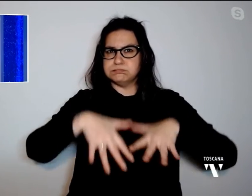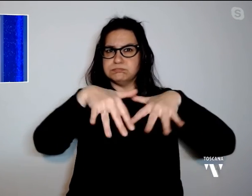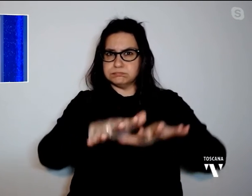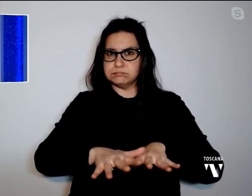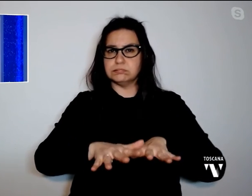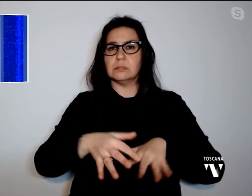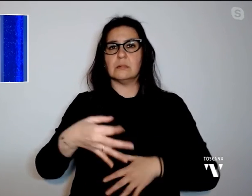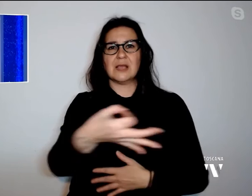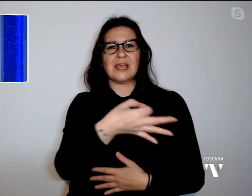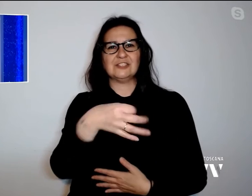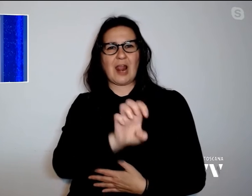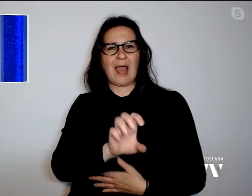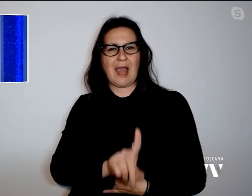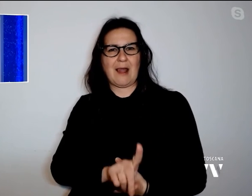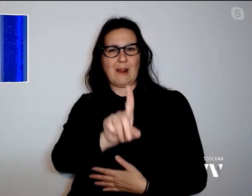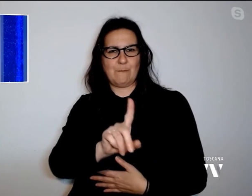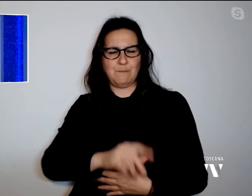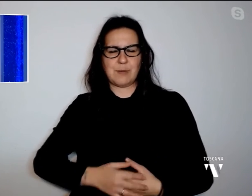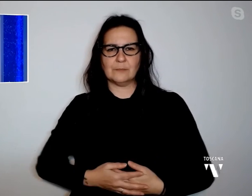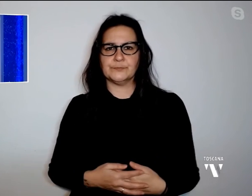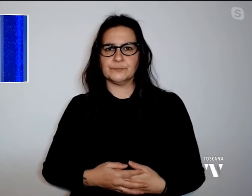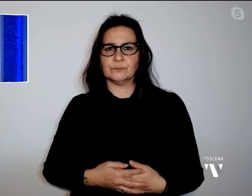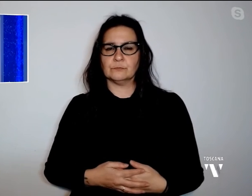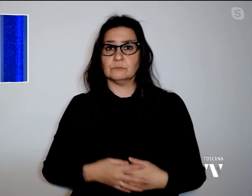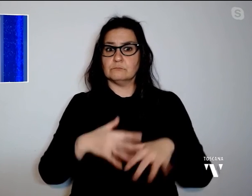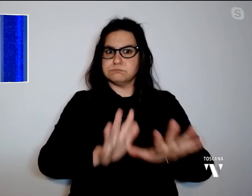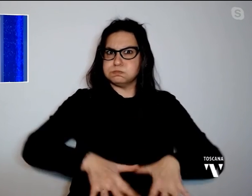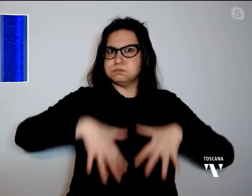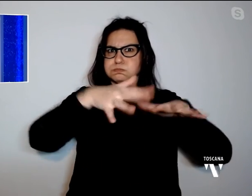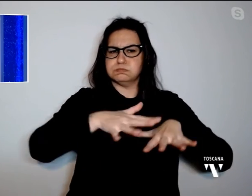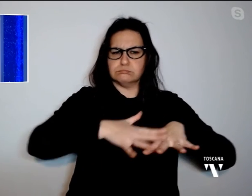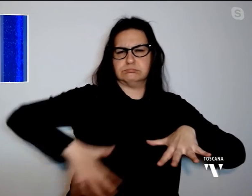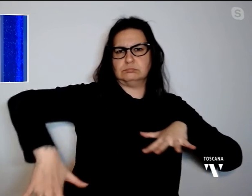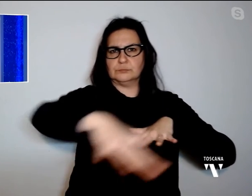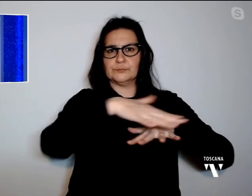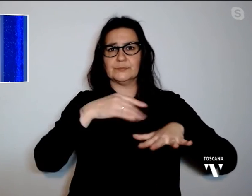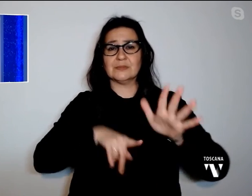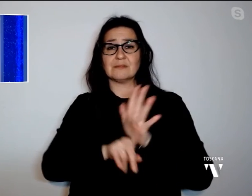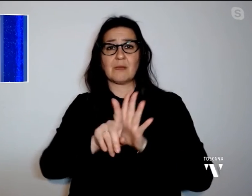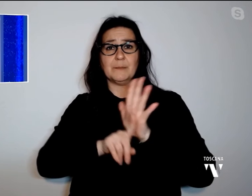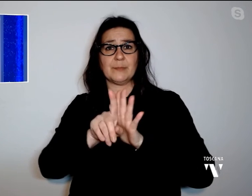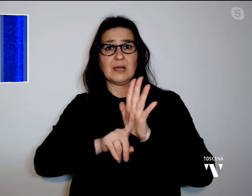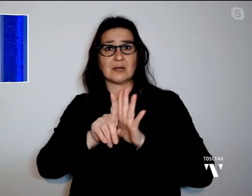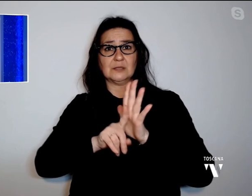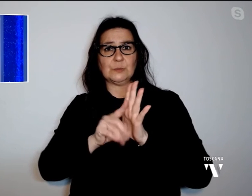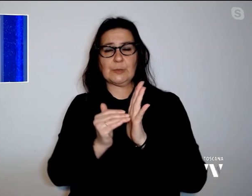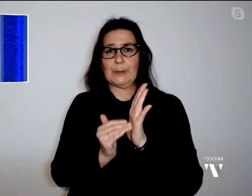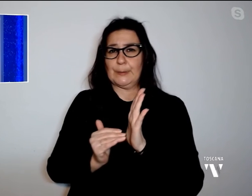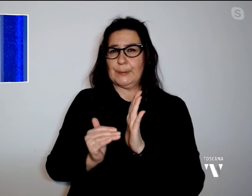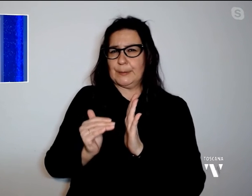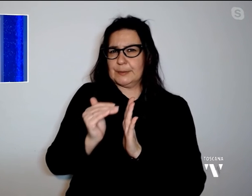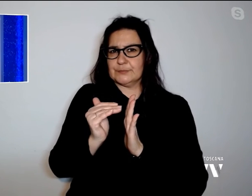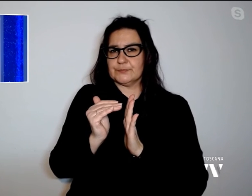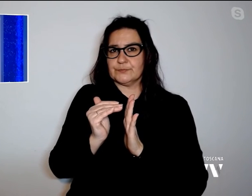'Elba, da mossi a molto mossi altrove. Temperature in ulteriore sensibile aumento con zero